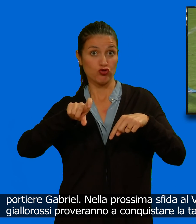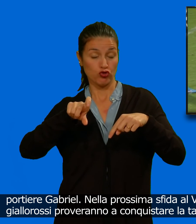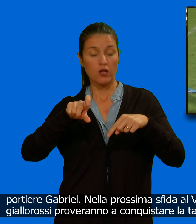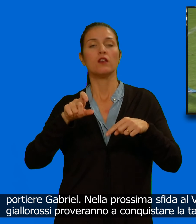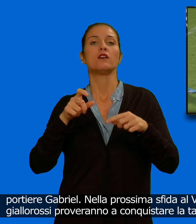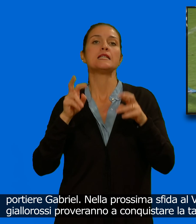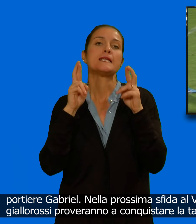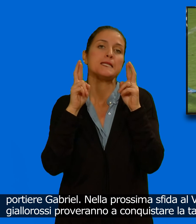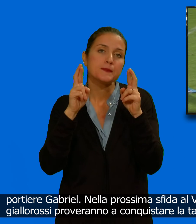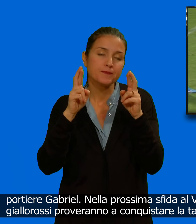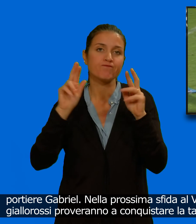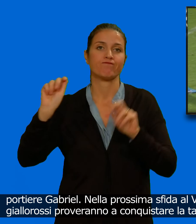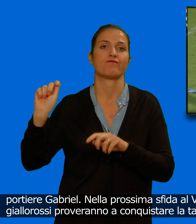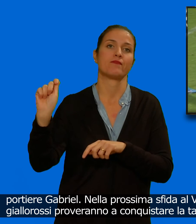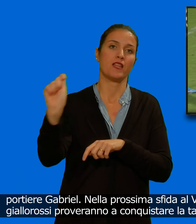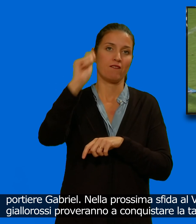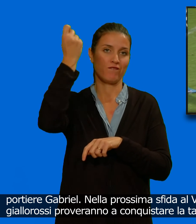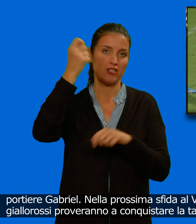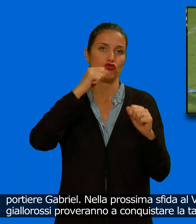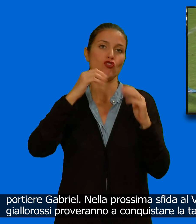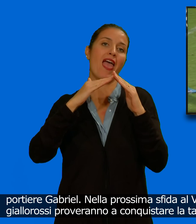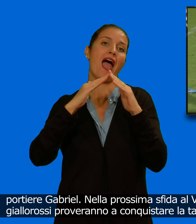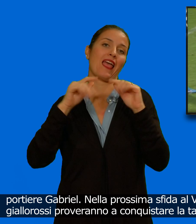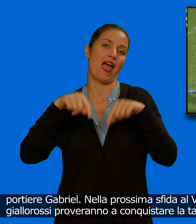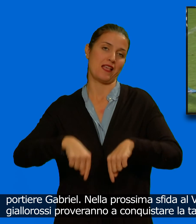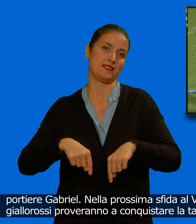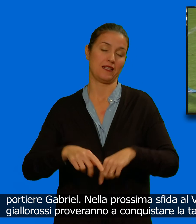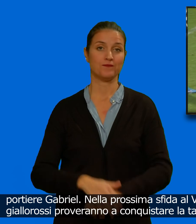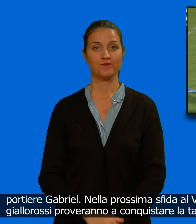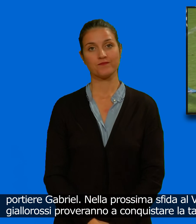i giallorossi proveranno a conquistare la tanto attesa vittoria casalinga.